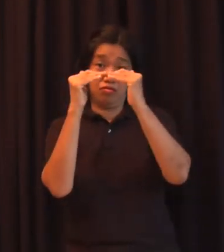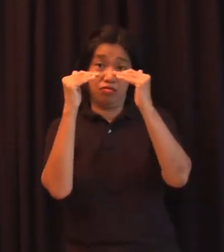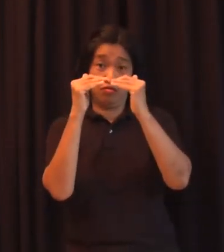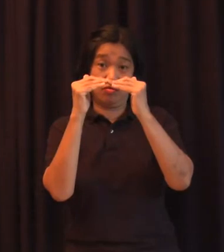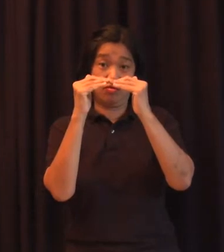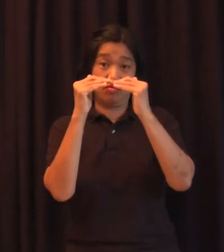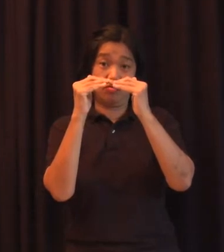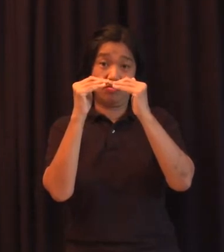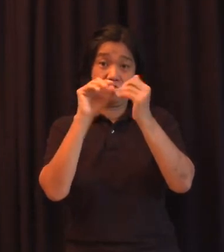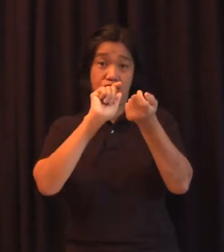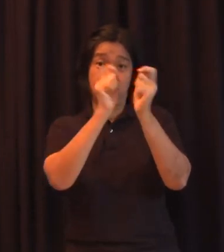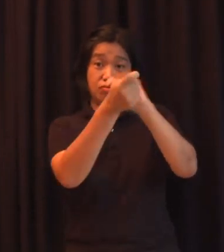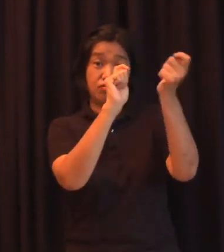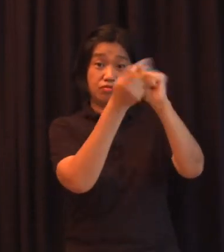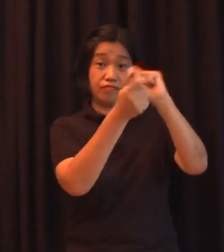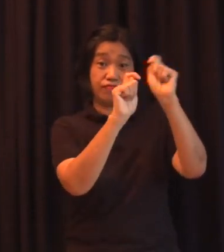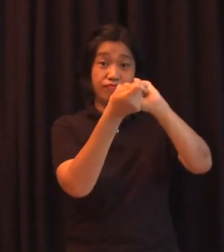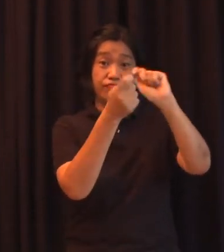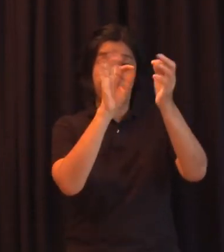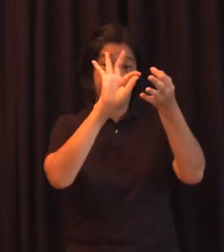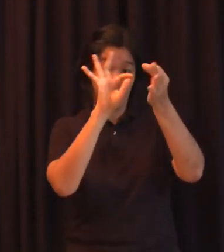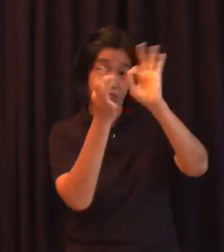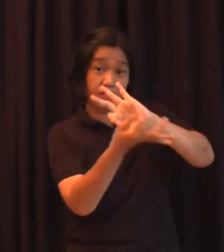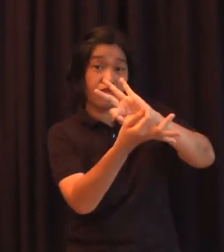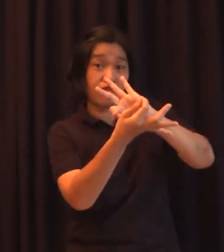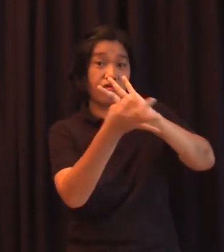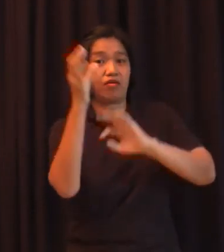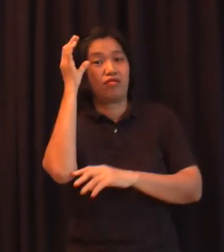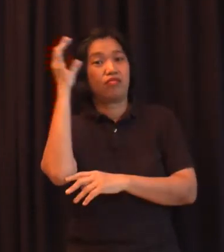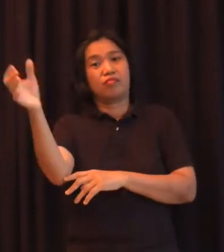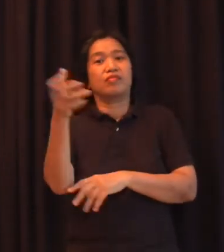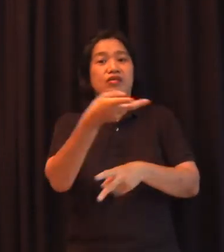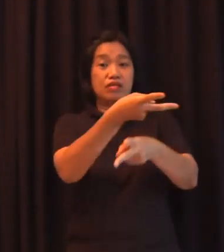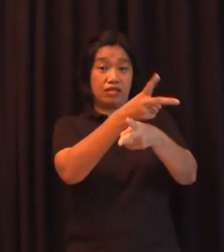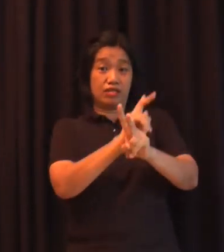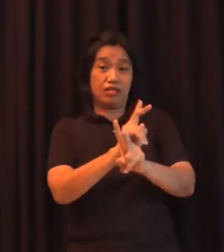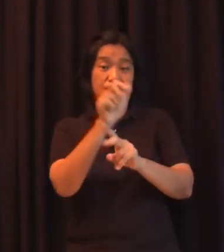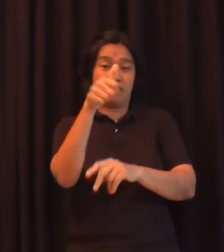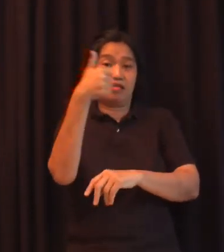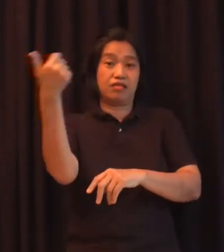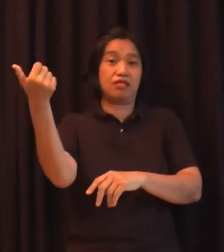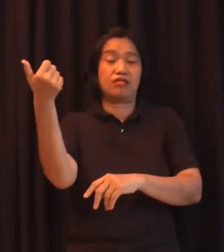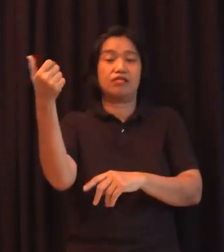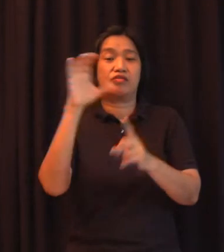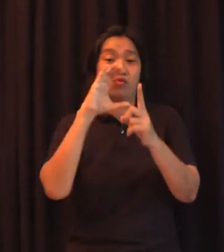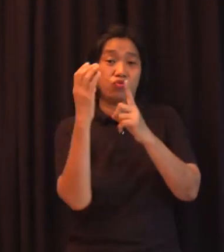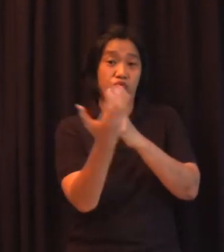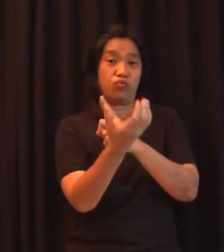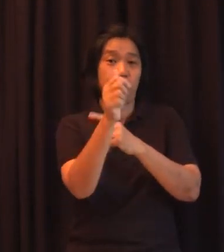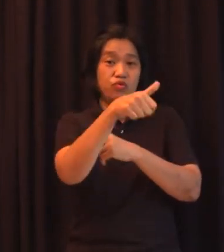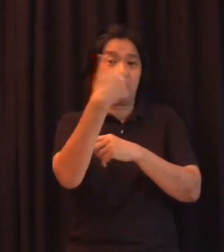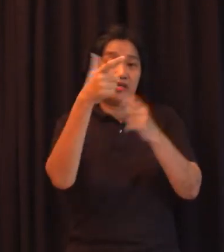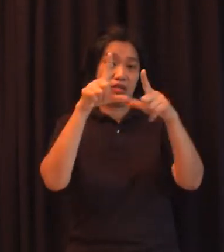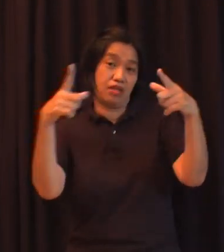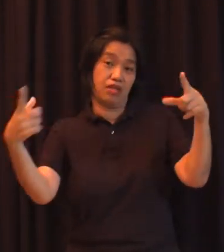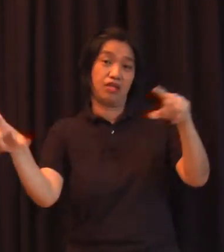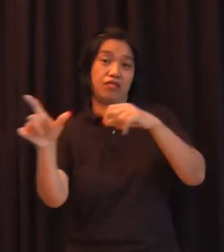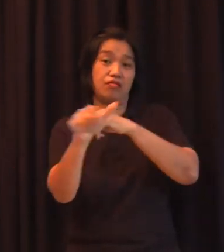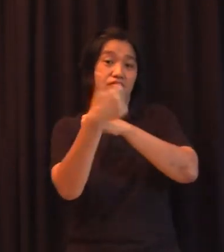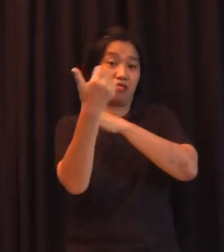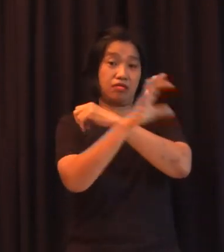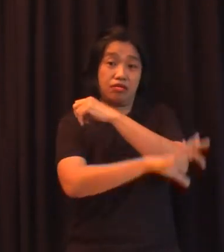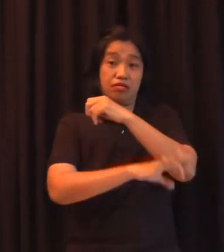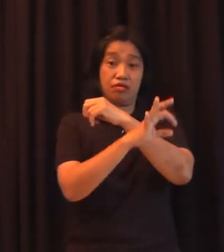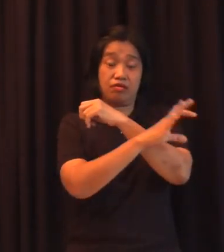hinirab natin sa ibang kultura o ibang bansa o ibang diskurso yung pagtutumbas nito sa